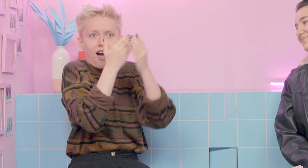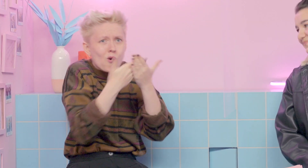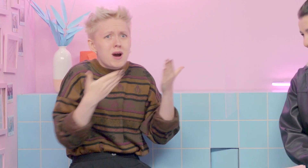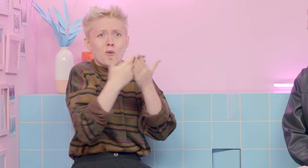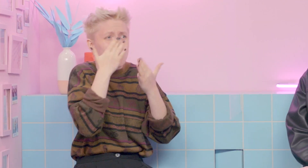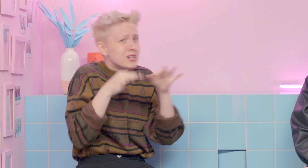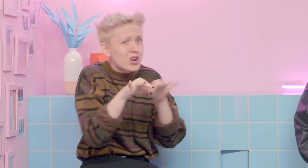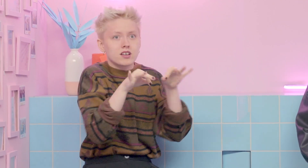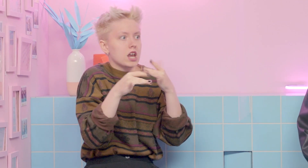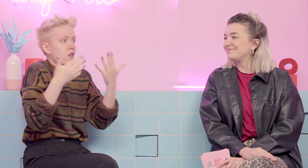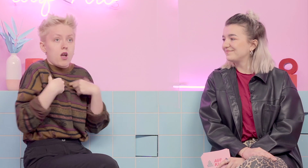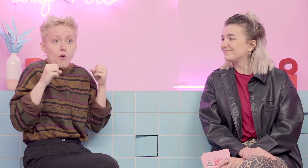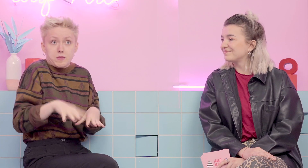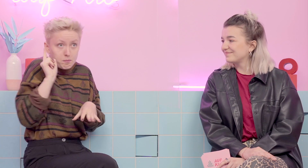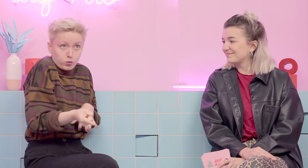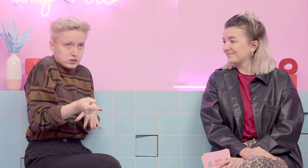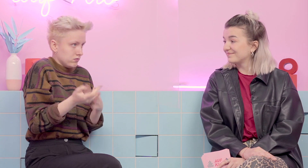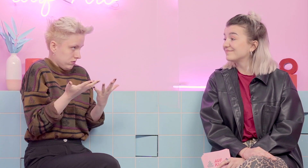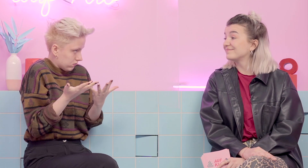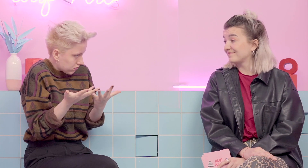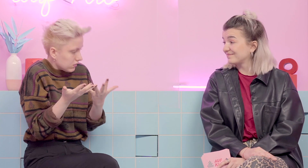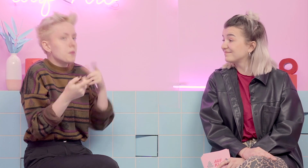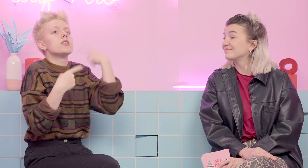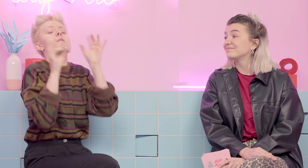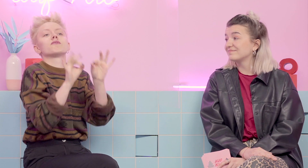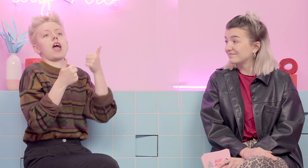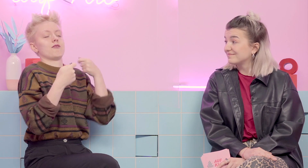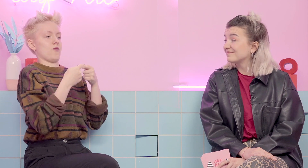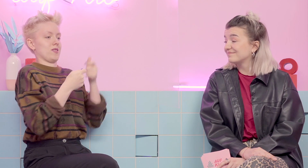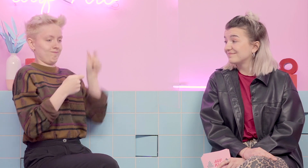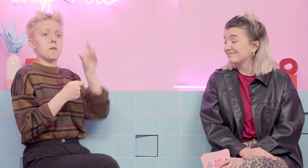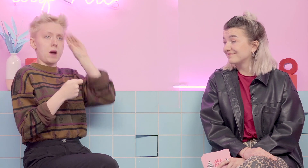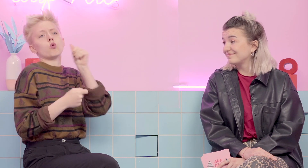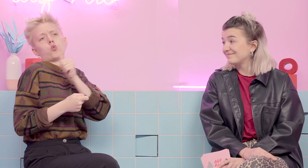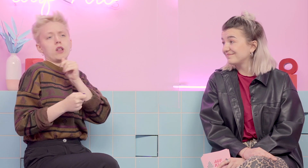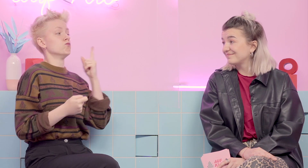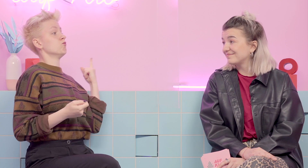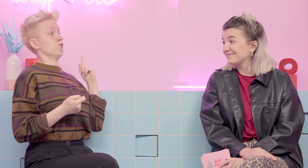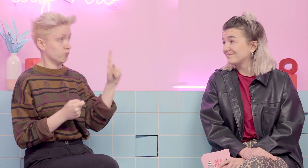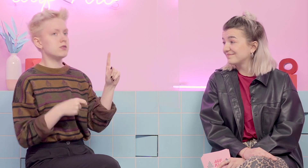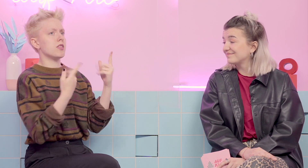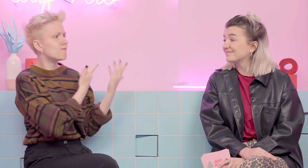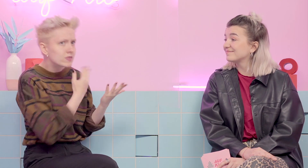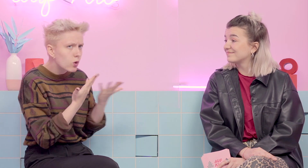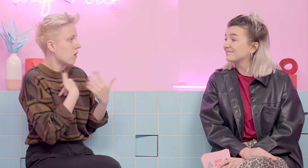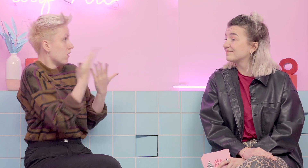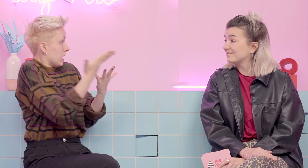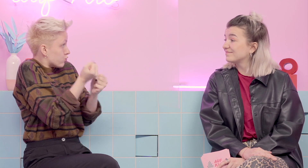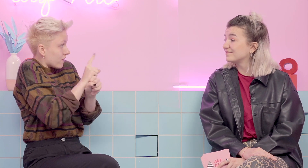und ich habe irgendwie diese und jene Strategie versucht an die Rand zu kommen und argumentiert und so und kein Durchkommen. Und dann kam irgendwie ein Freund von mir, der auch selber ein junger Mann